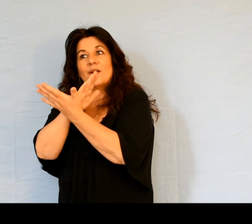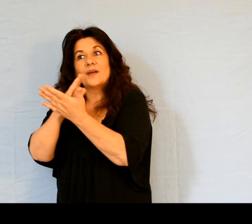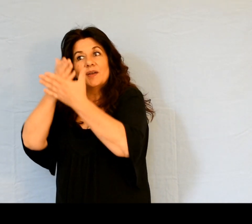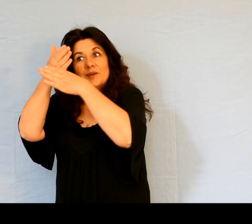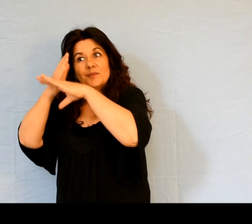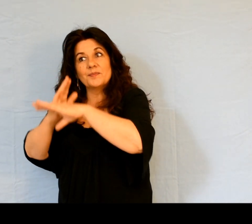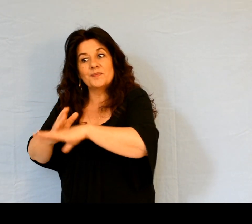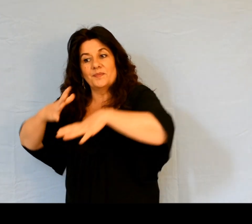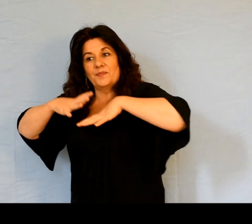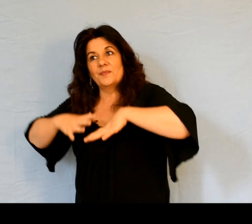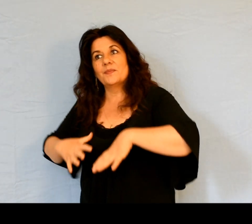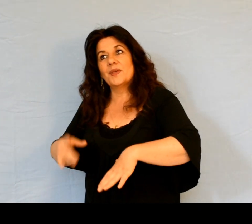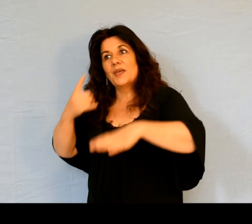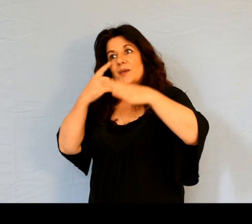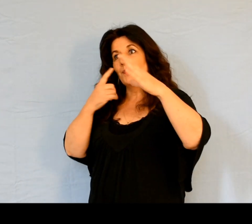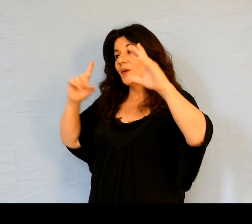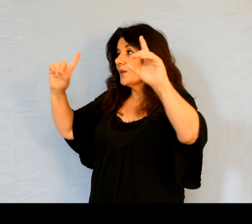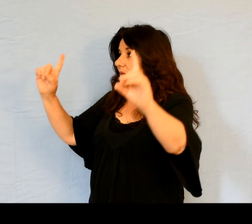vers le Roi.